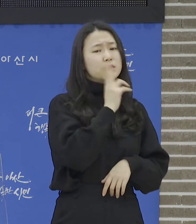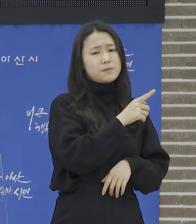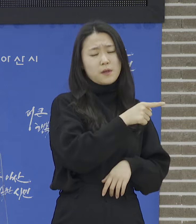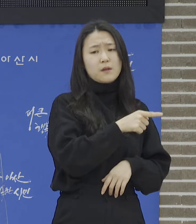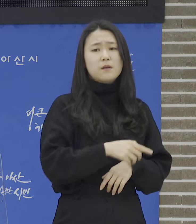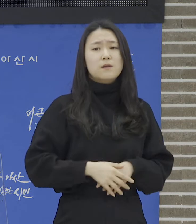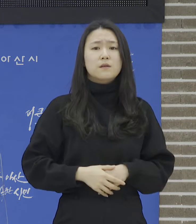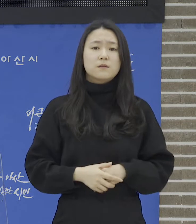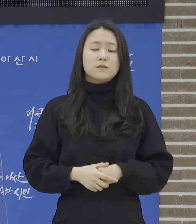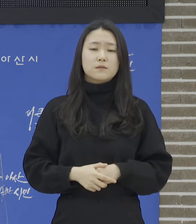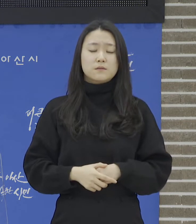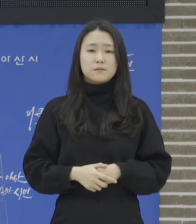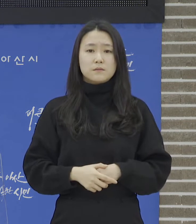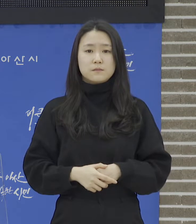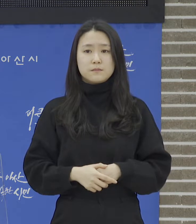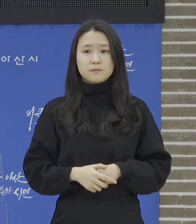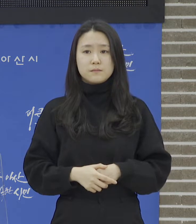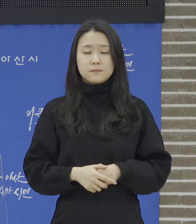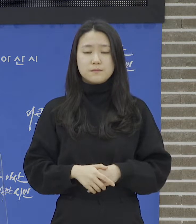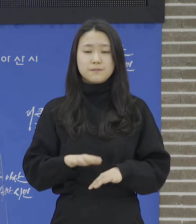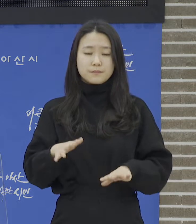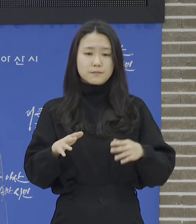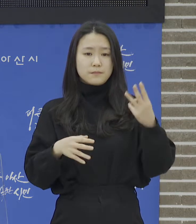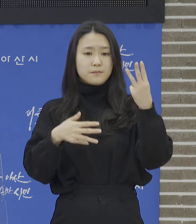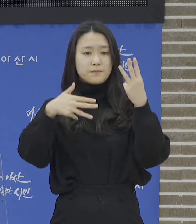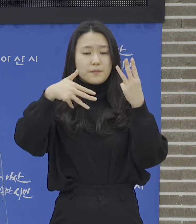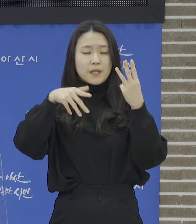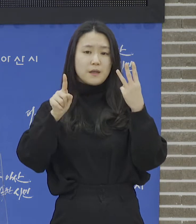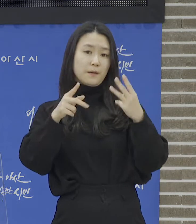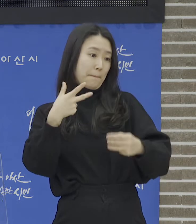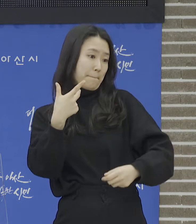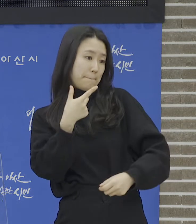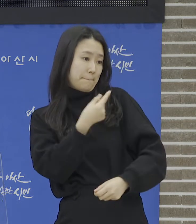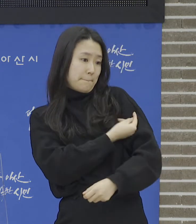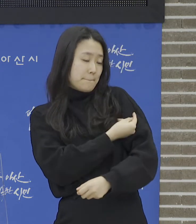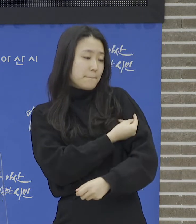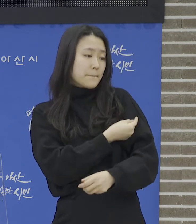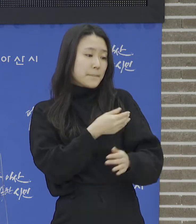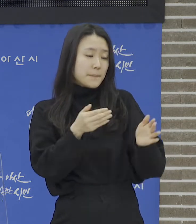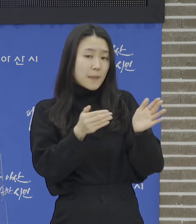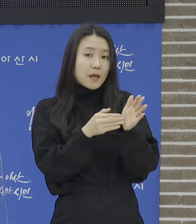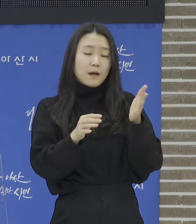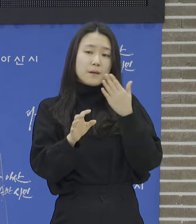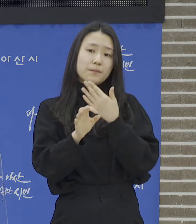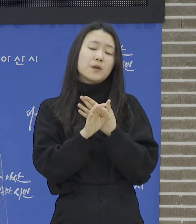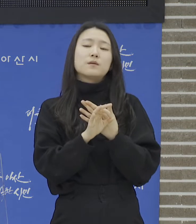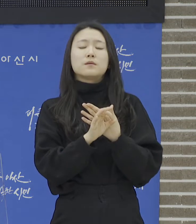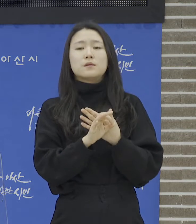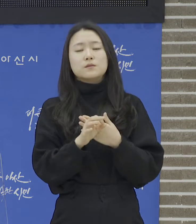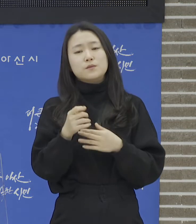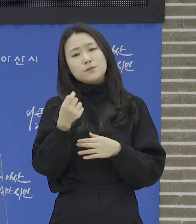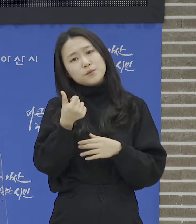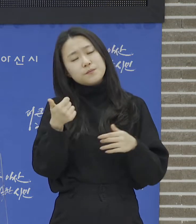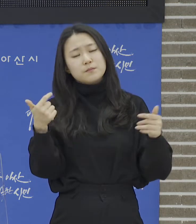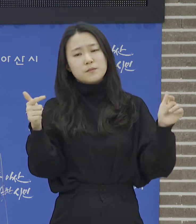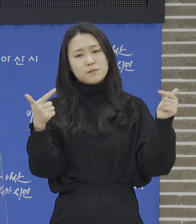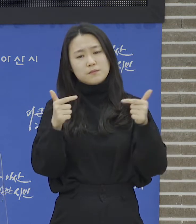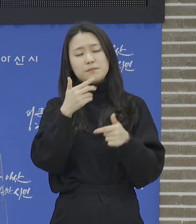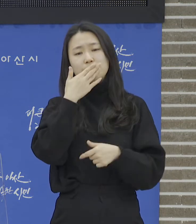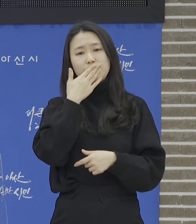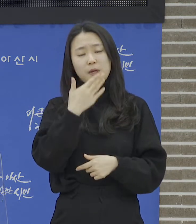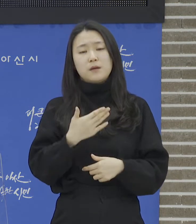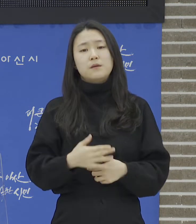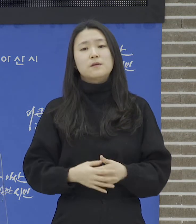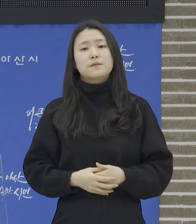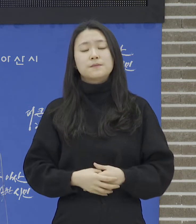예방 효과는 지속되며 3차 접종을 한 경우 중화 항체가 상승하는 것으로 질병관리청에서